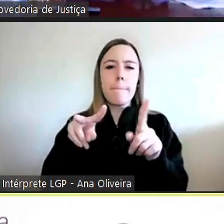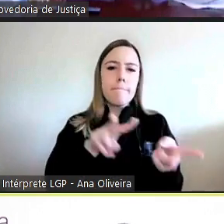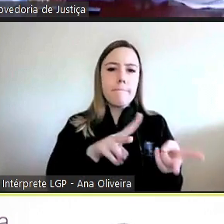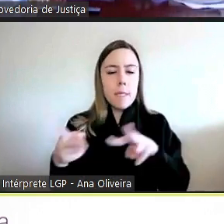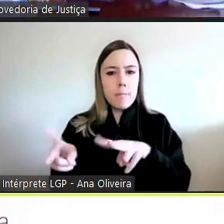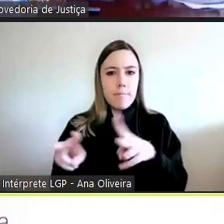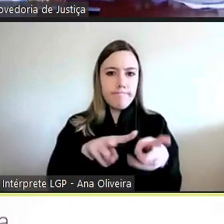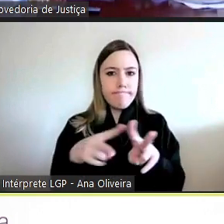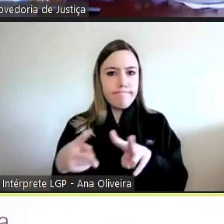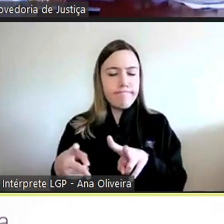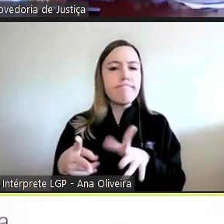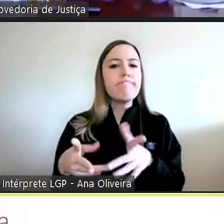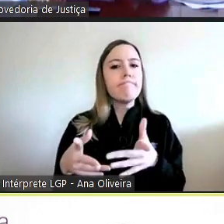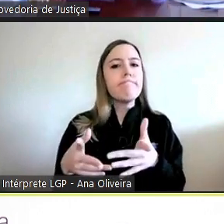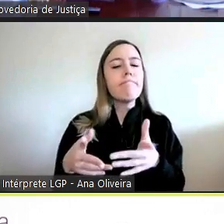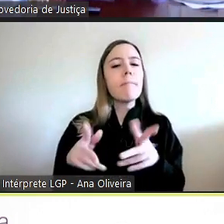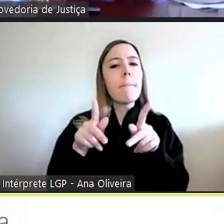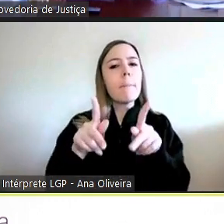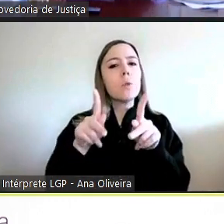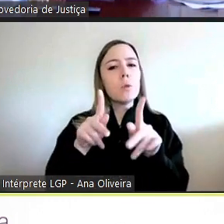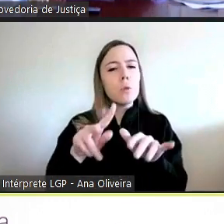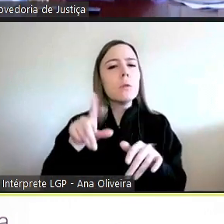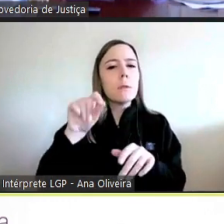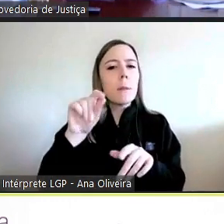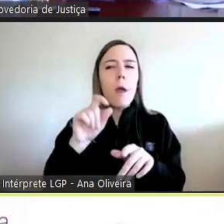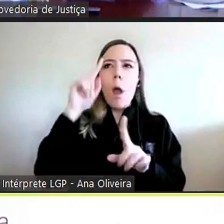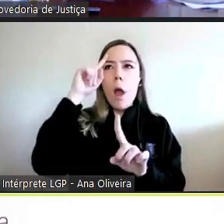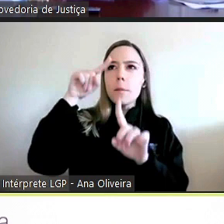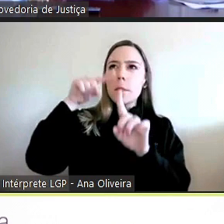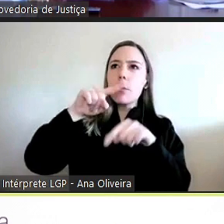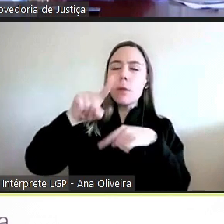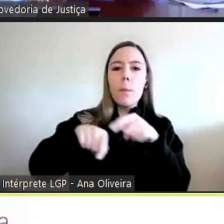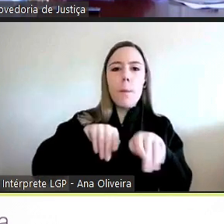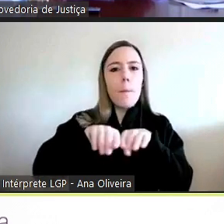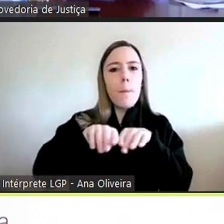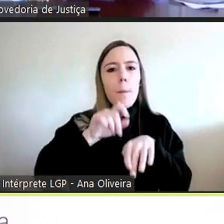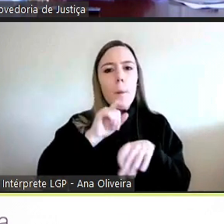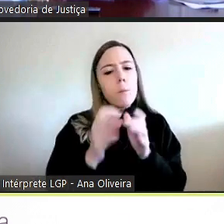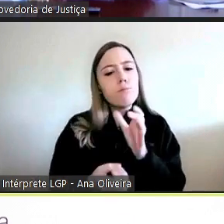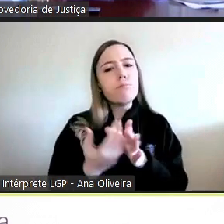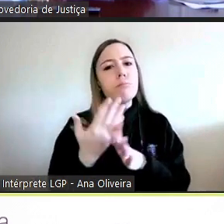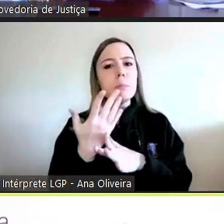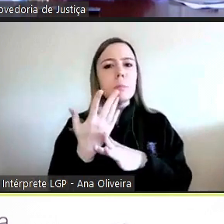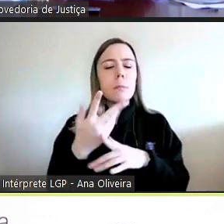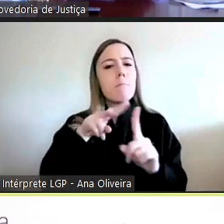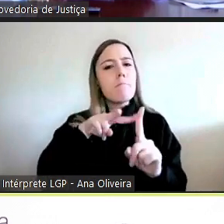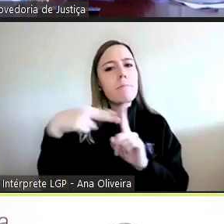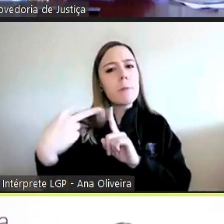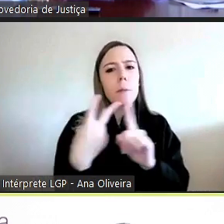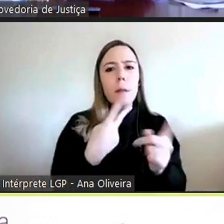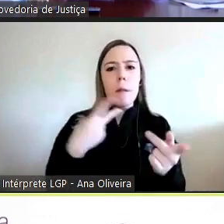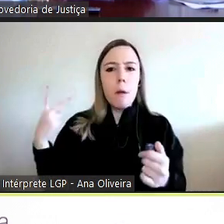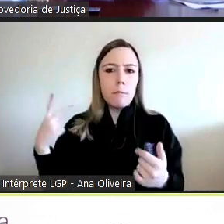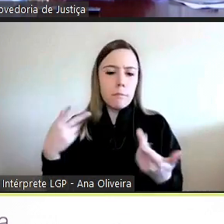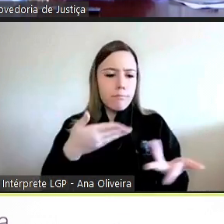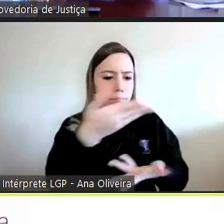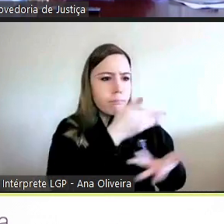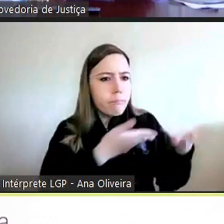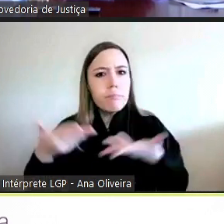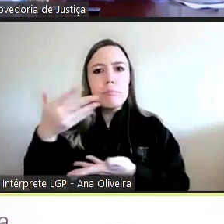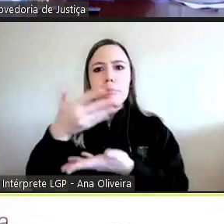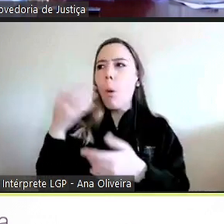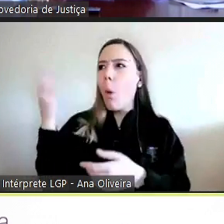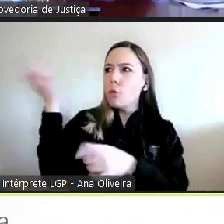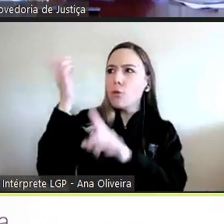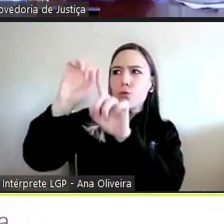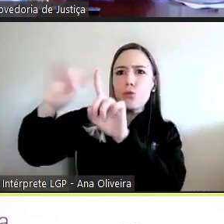que possam também, em termos práticos, fomentar uma perspectiva crítica, intercultural, transformadora, que